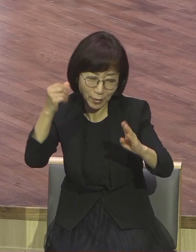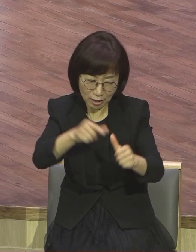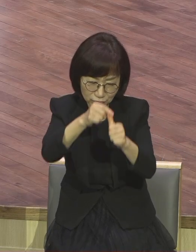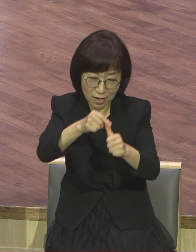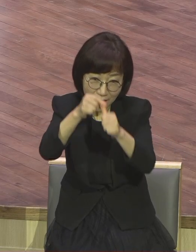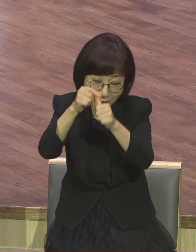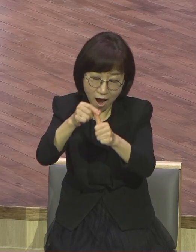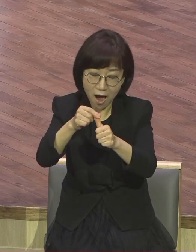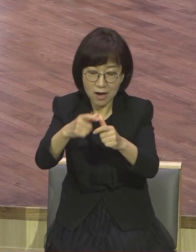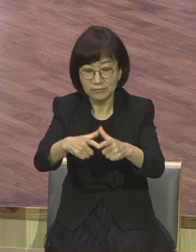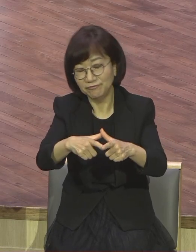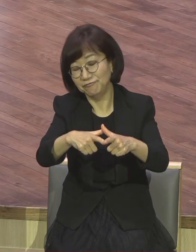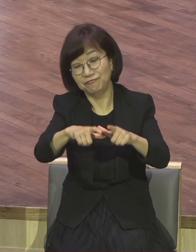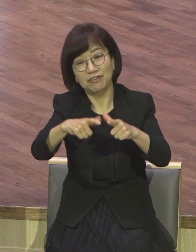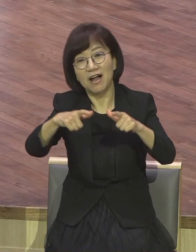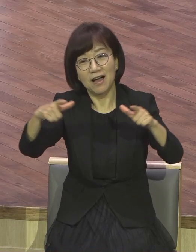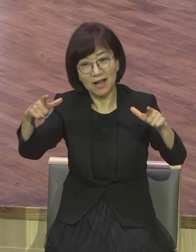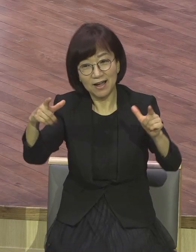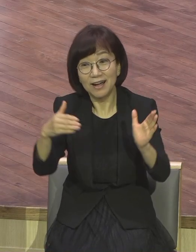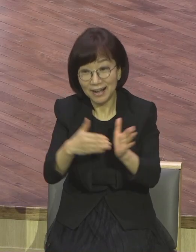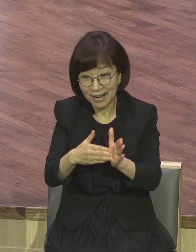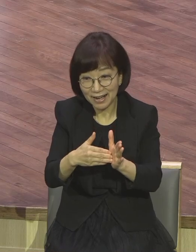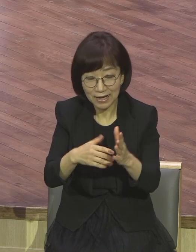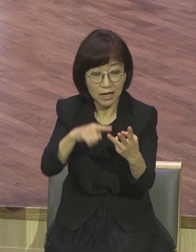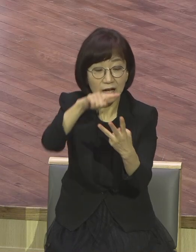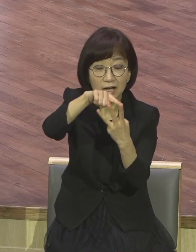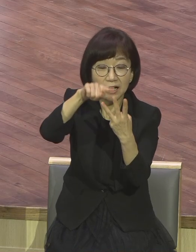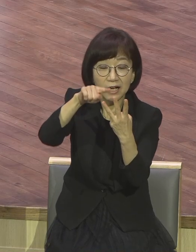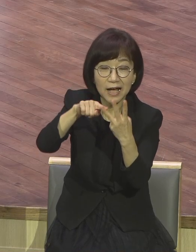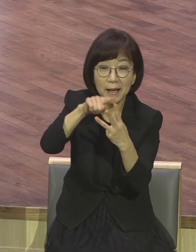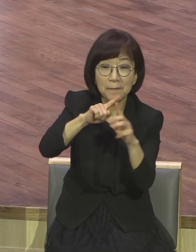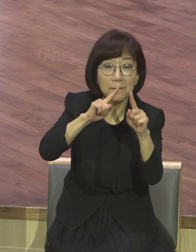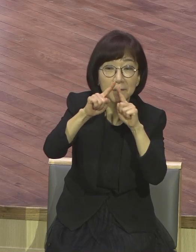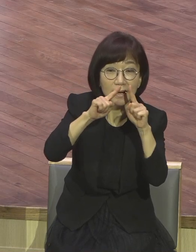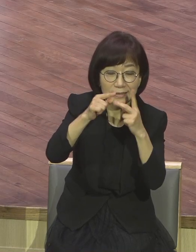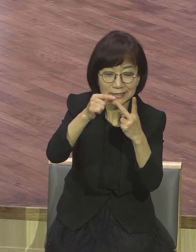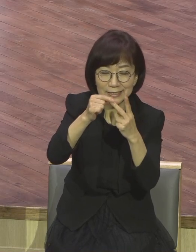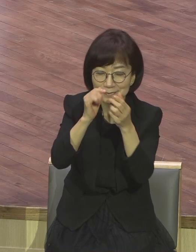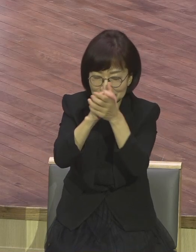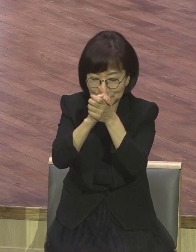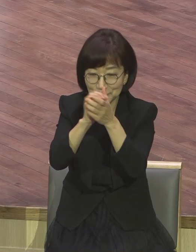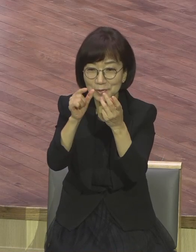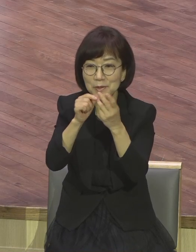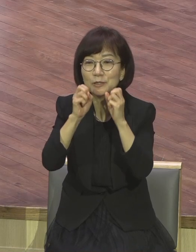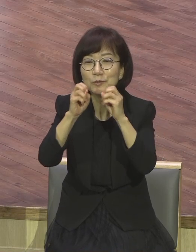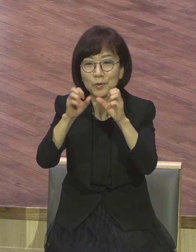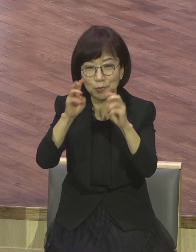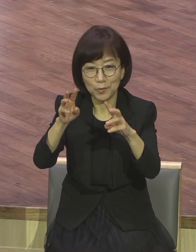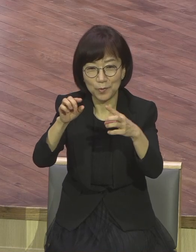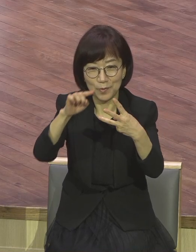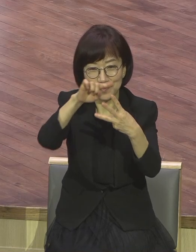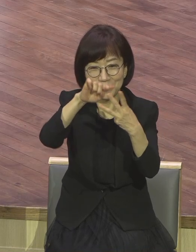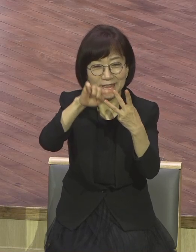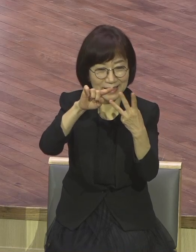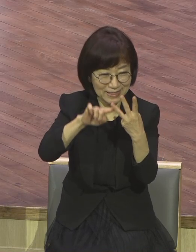말씀 듣고 기도해서 현장 말씀 기도 전도 말씀 기도 현장 이게 순서잖아요. 영역모드 선도들